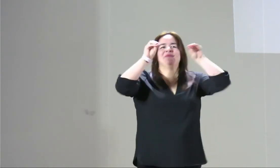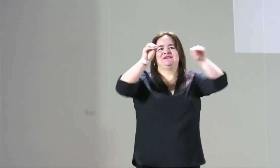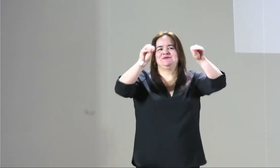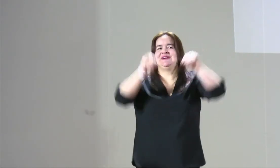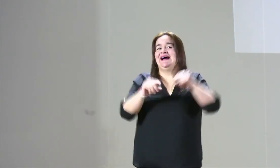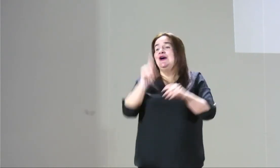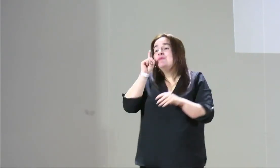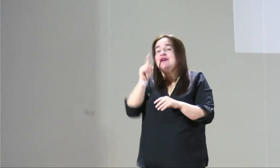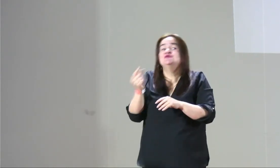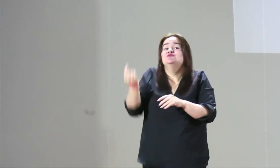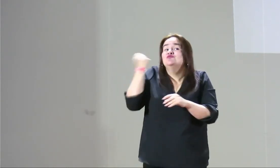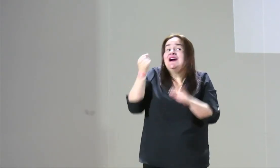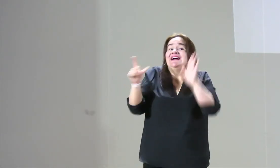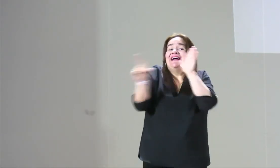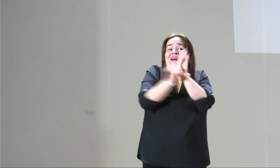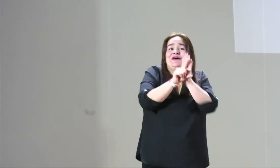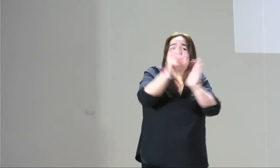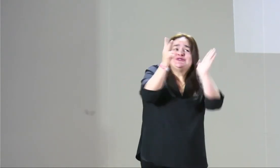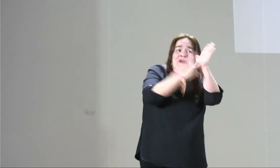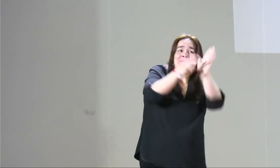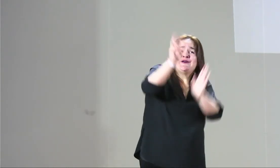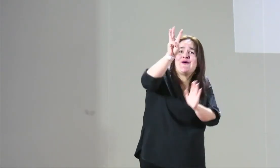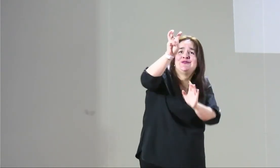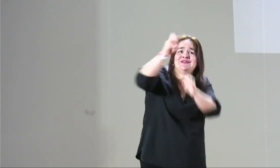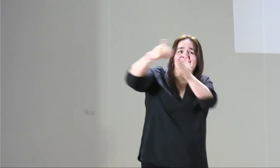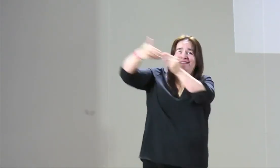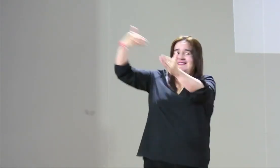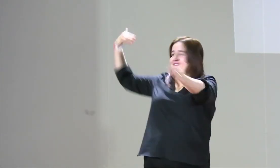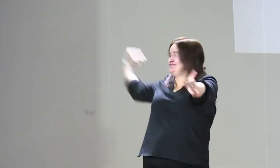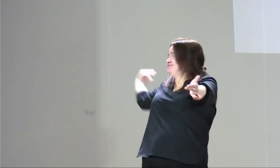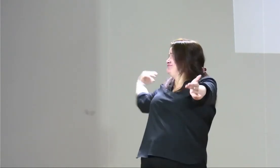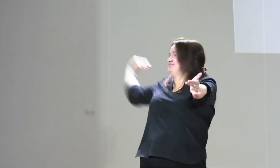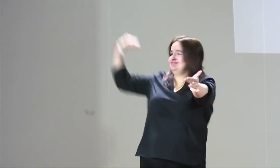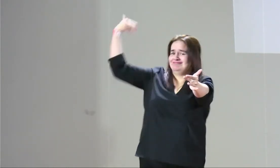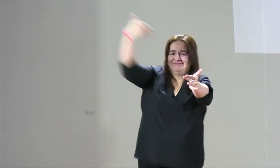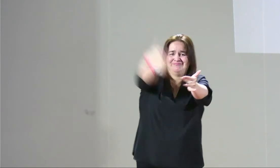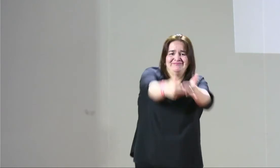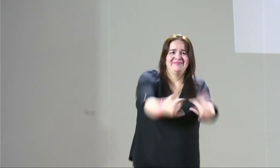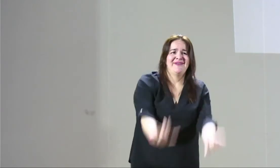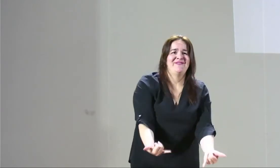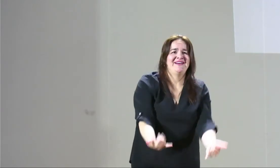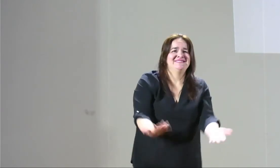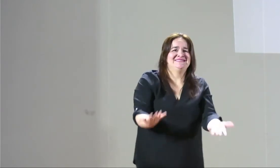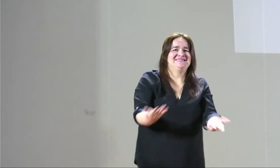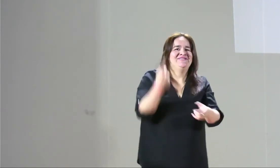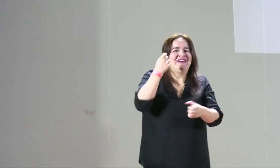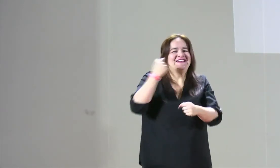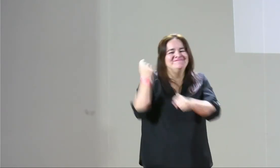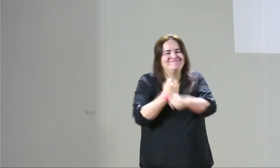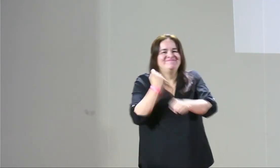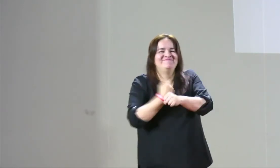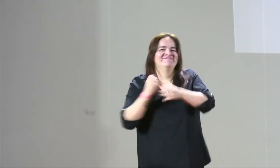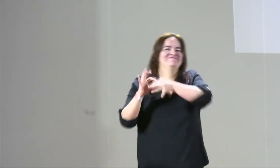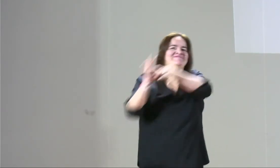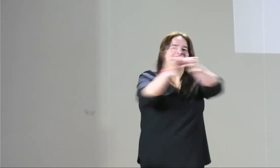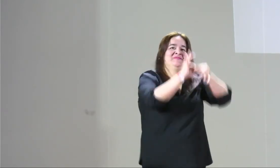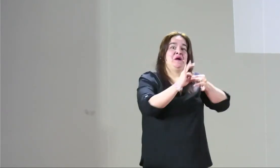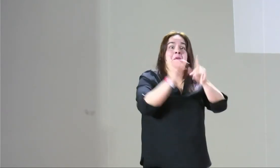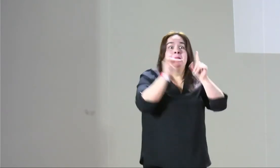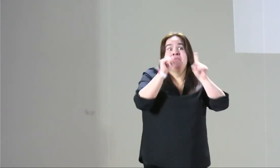señas. Es un rezago cultural que se tiene allí. Hace poco, en el 2008, estamos